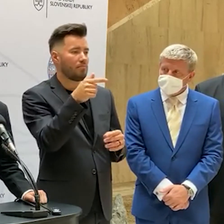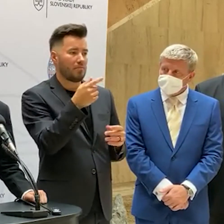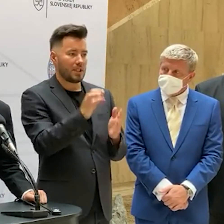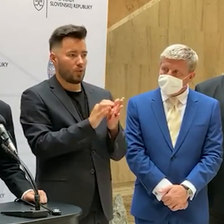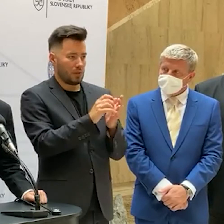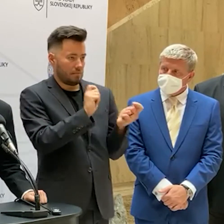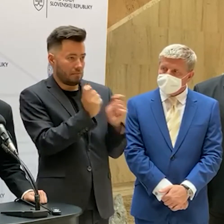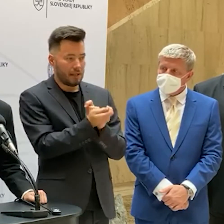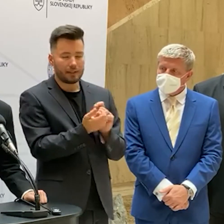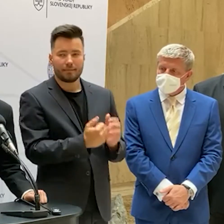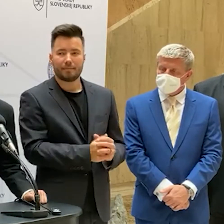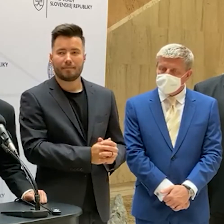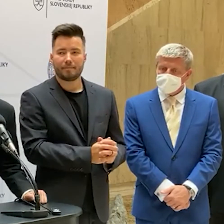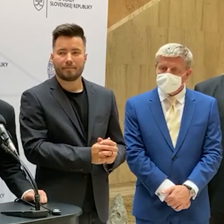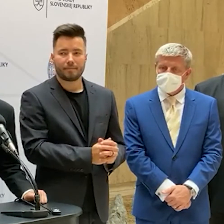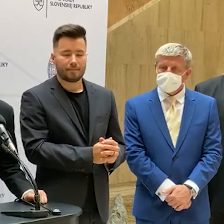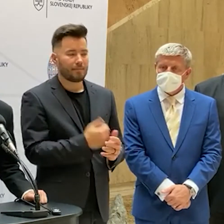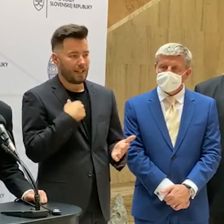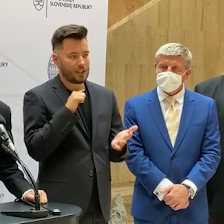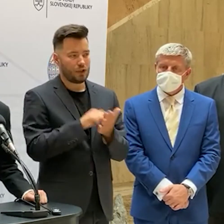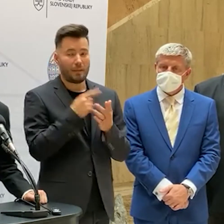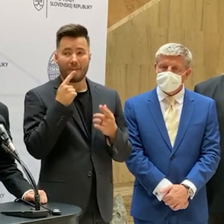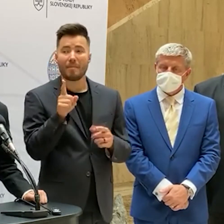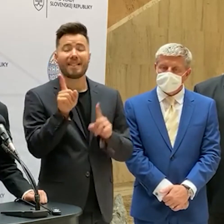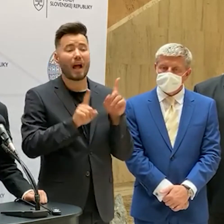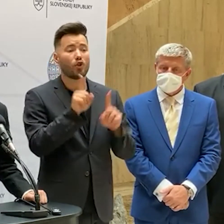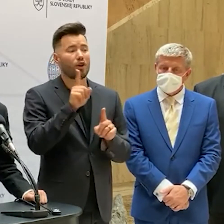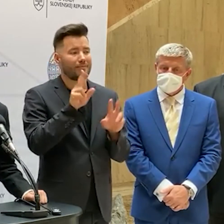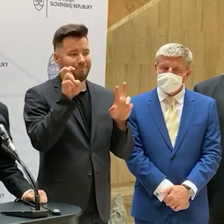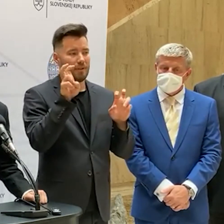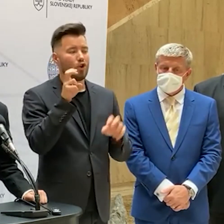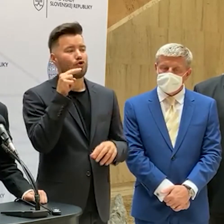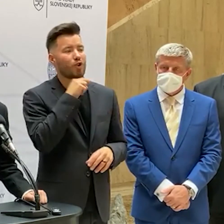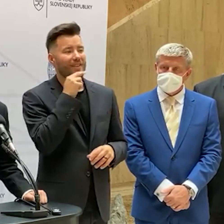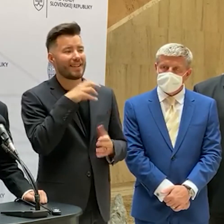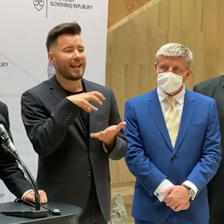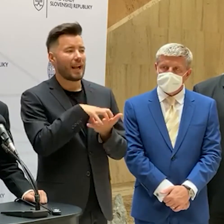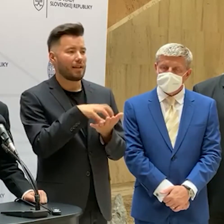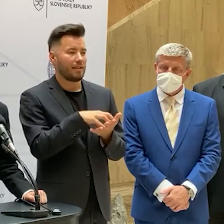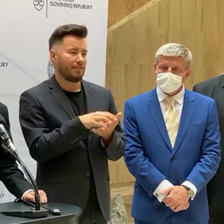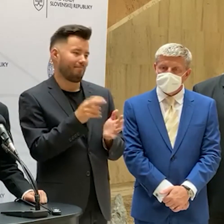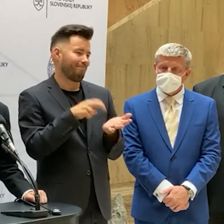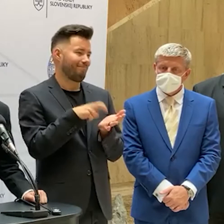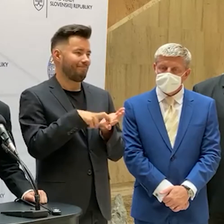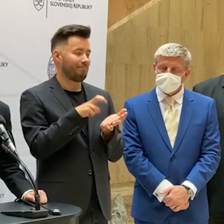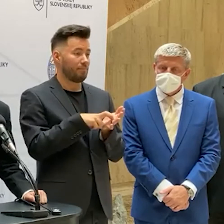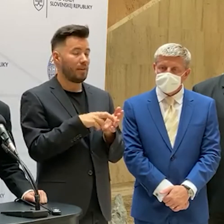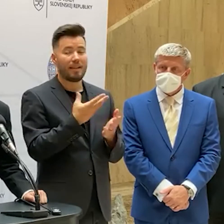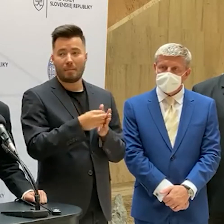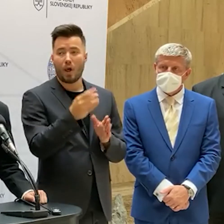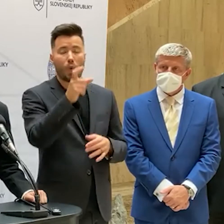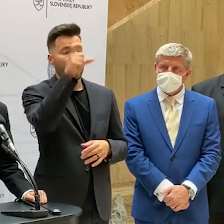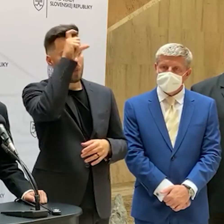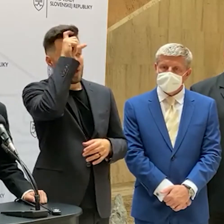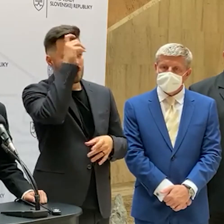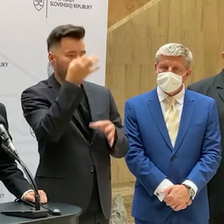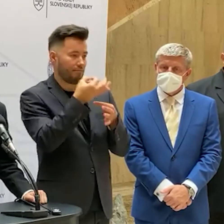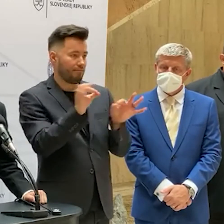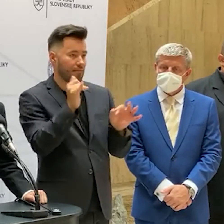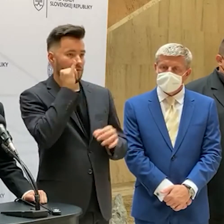Viem z istotého povedať, že niektoré hlavne červené krajiny sa tešia z tohto rozhodnutia, pretože sa môže začať napríklad lietať do Turecka na dovolenky,